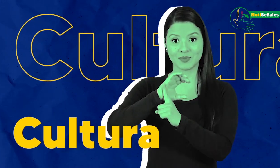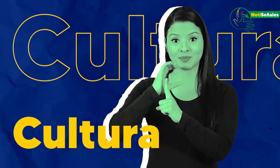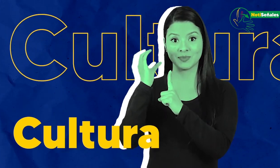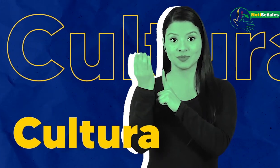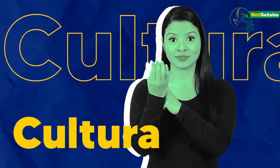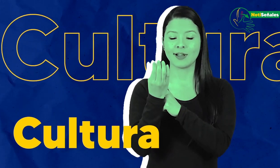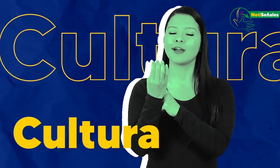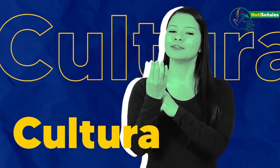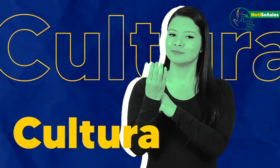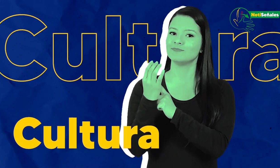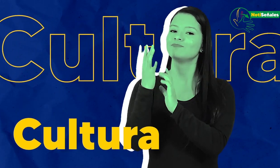Cultura